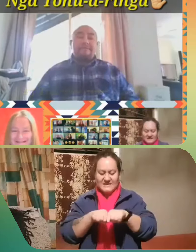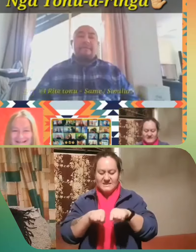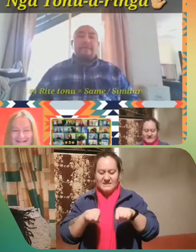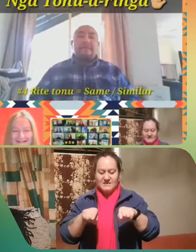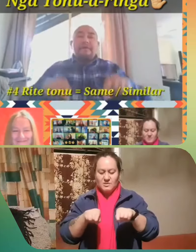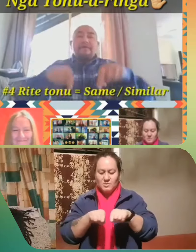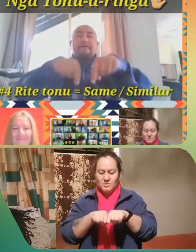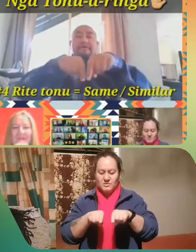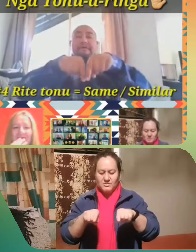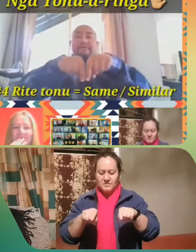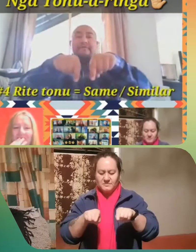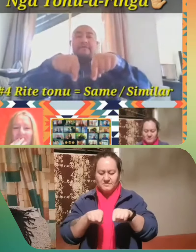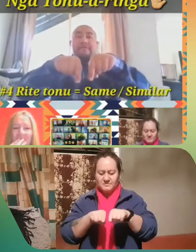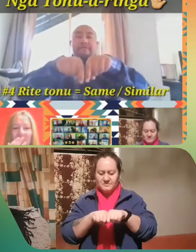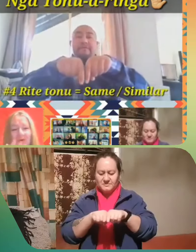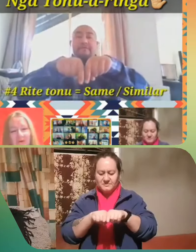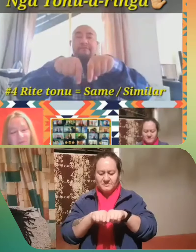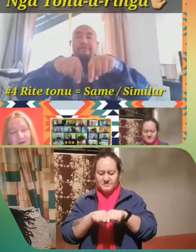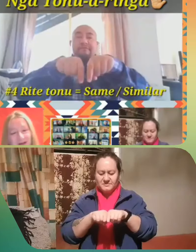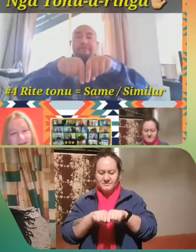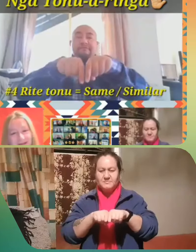Rite tonu.